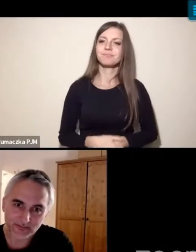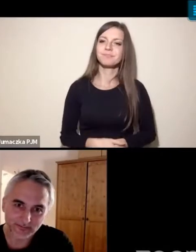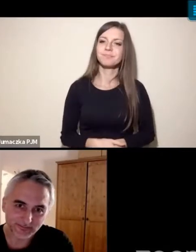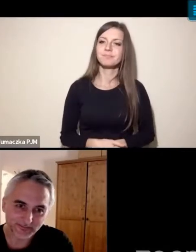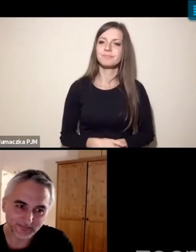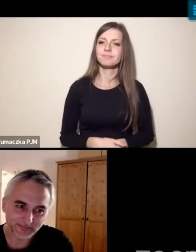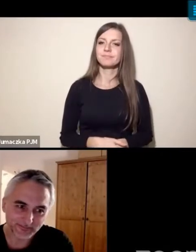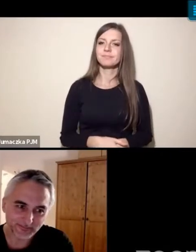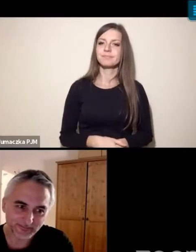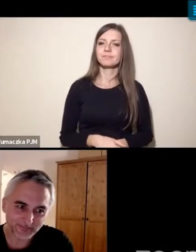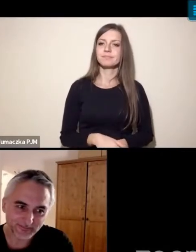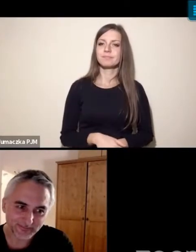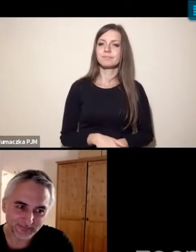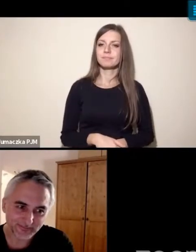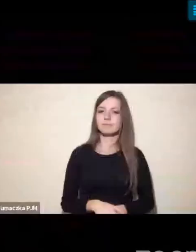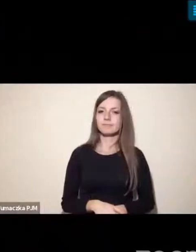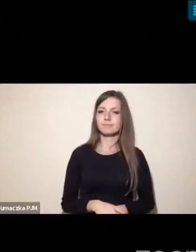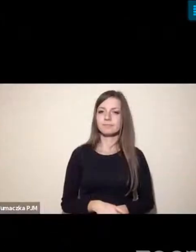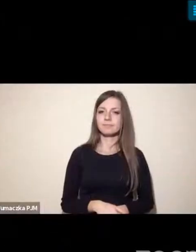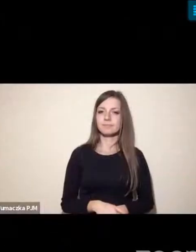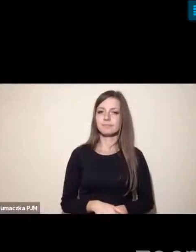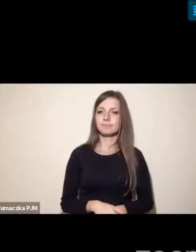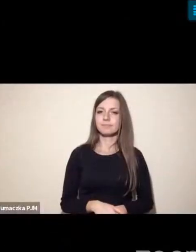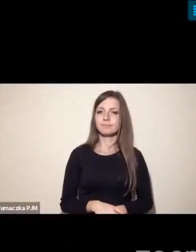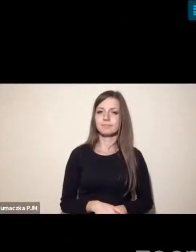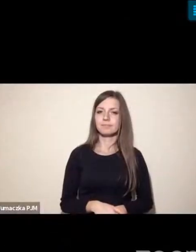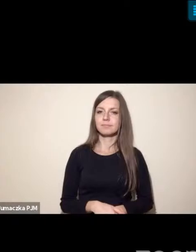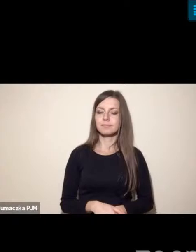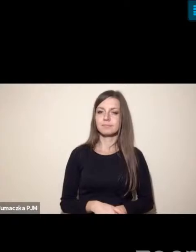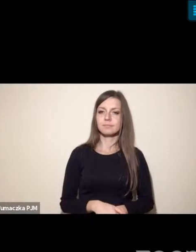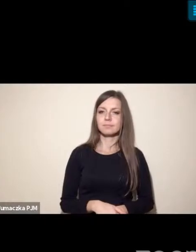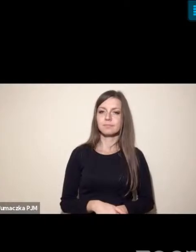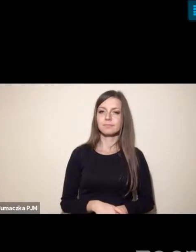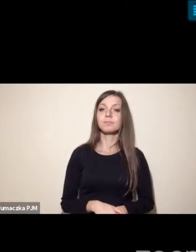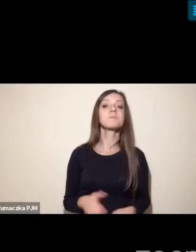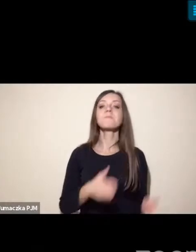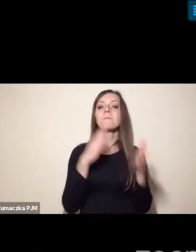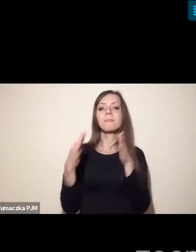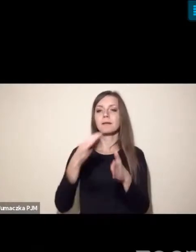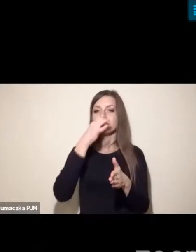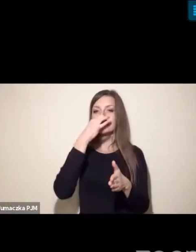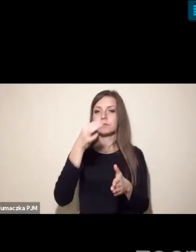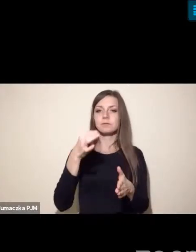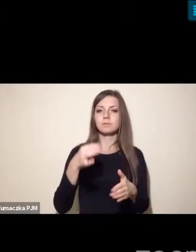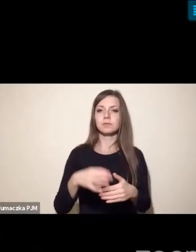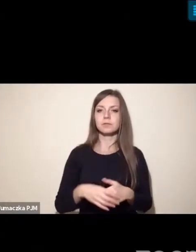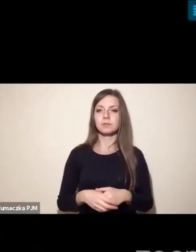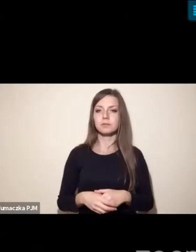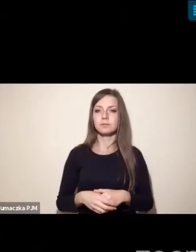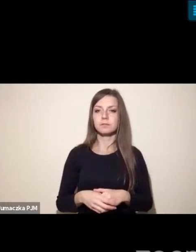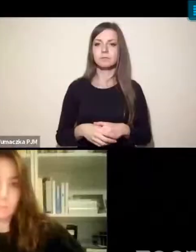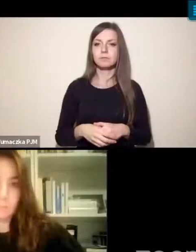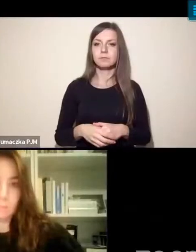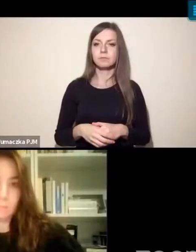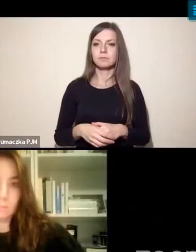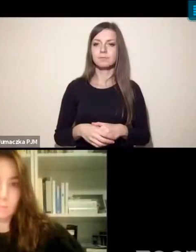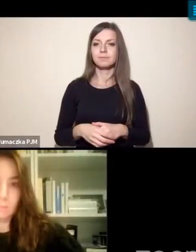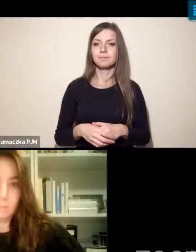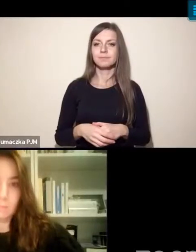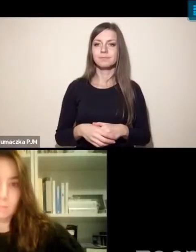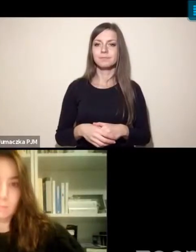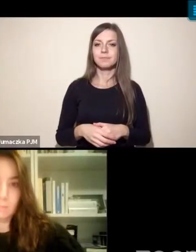Panie Dariuszu, serdecznie dziękuję. Kolejne moje pytania kieruję do dyrektorki Igi Kłażewskiej. Humane Society